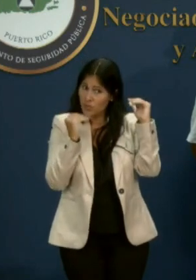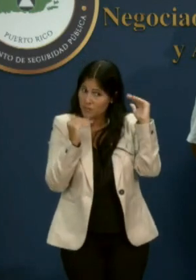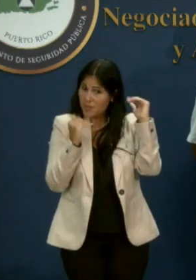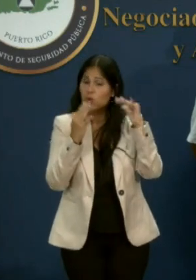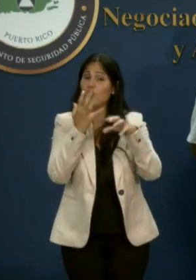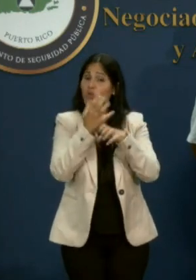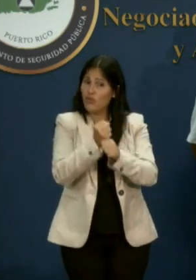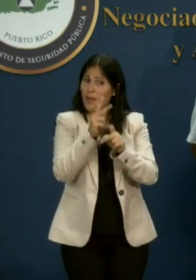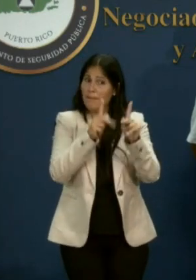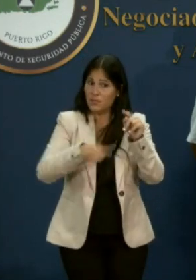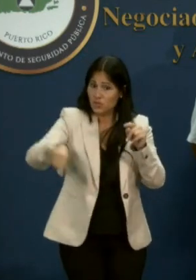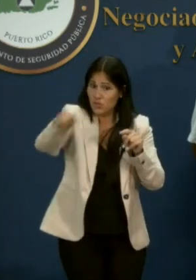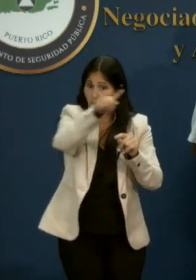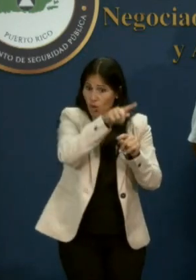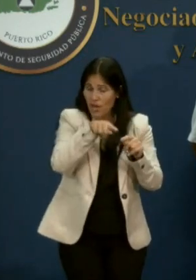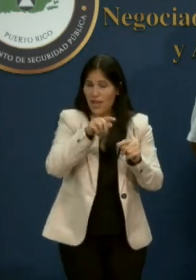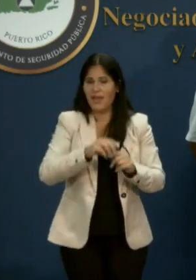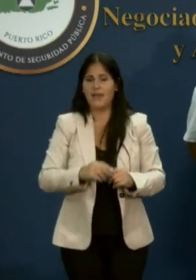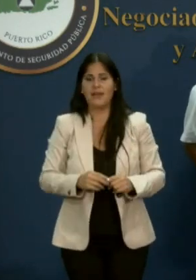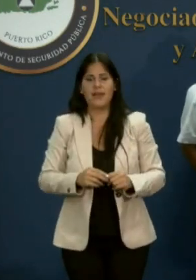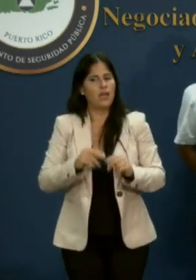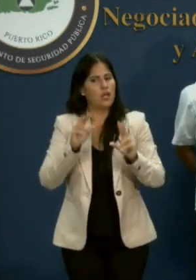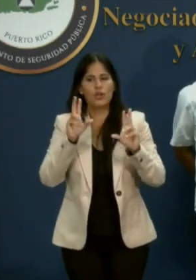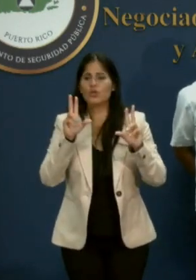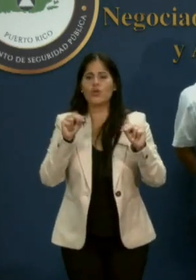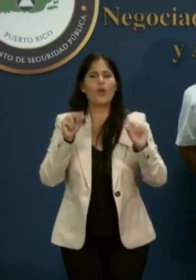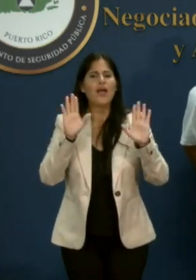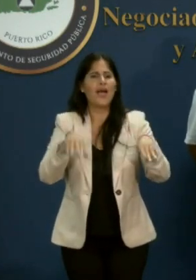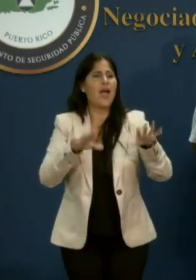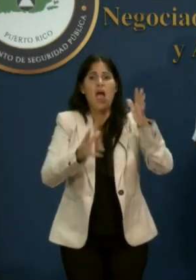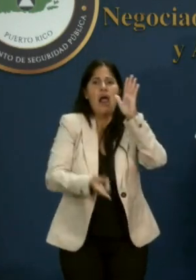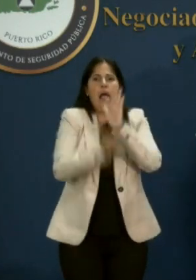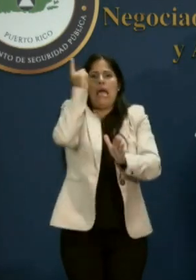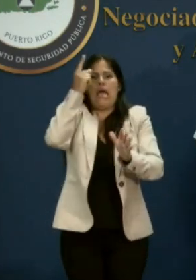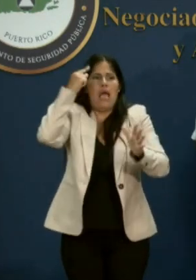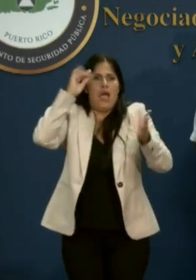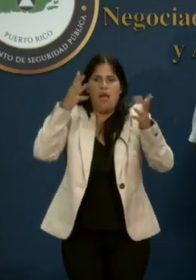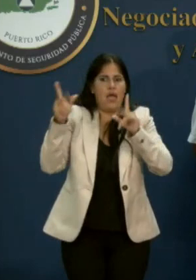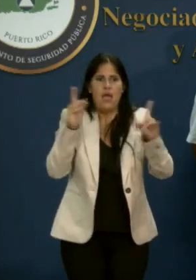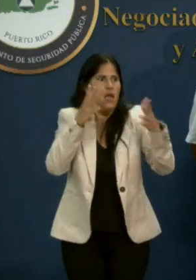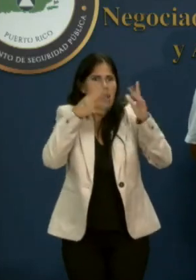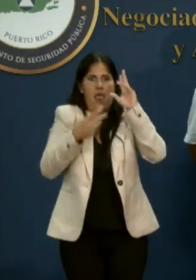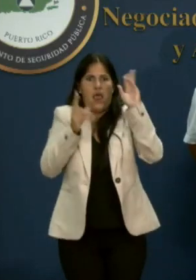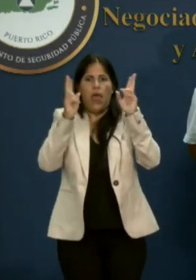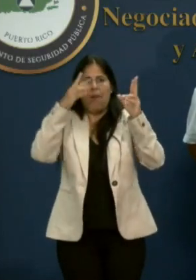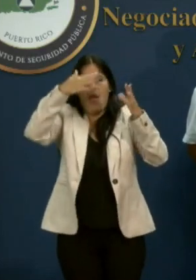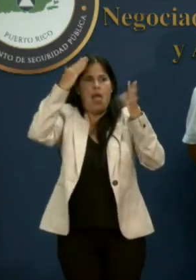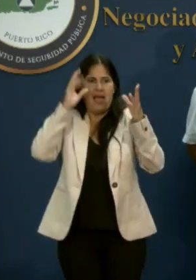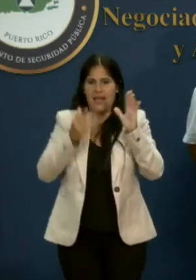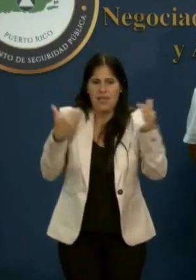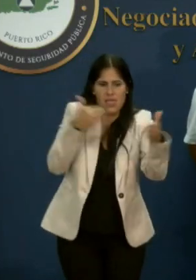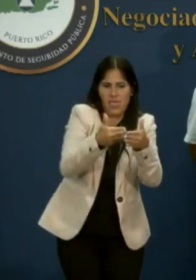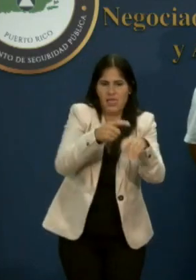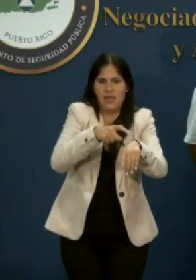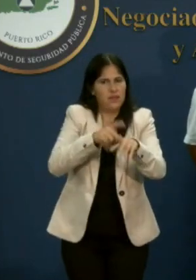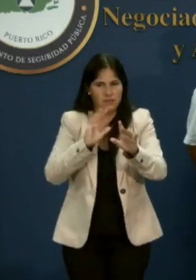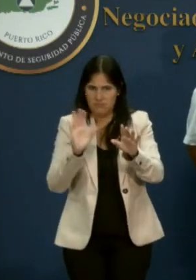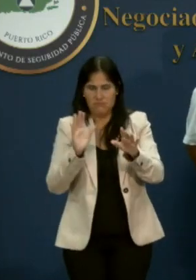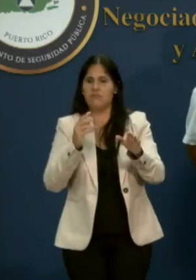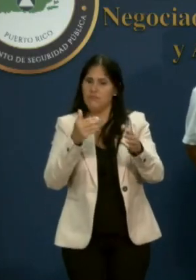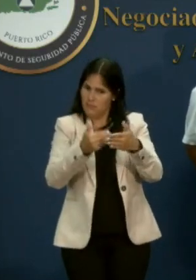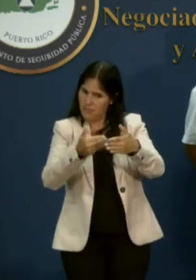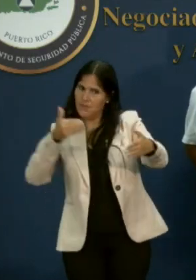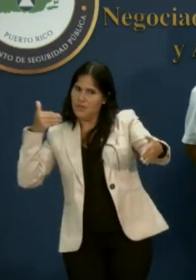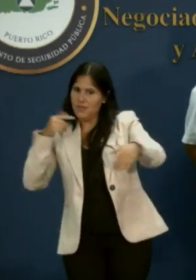como quieran, no esperen hasta último momento para moverse a un lugar seguro. Queremos que se mantengan no